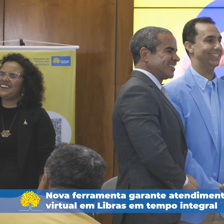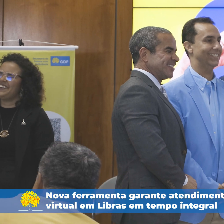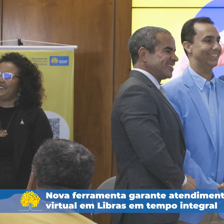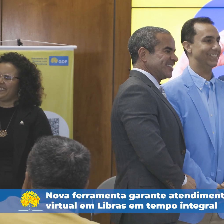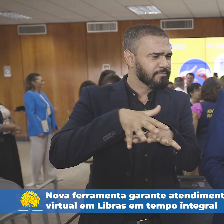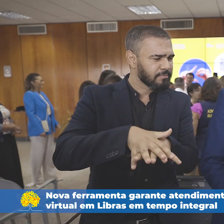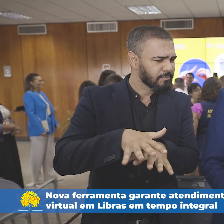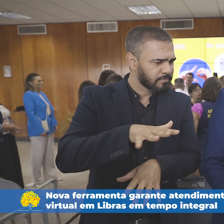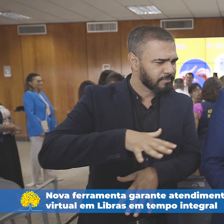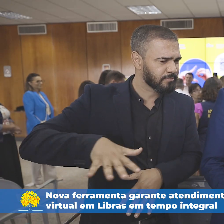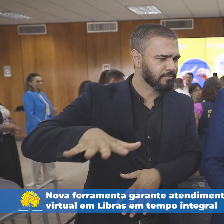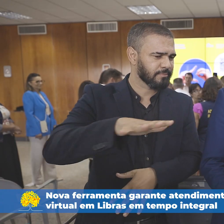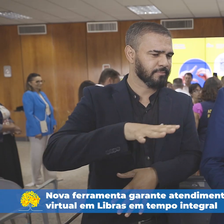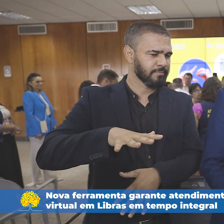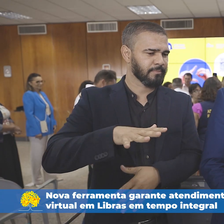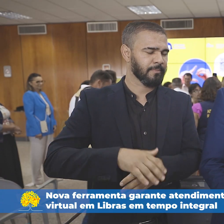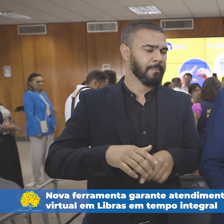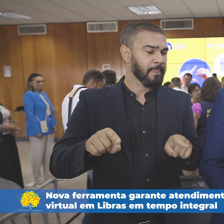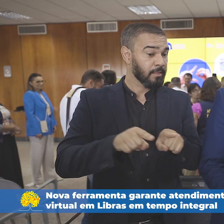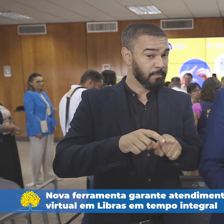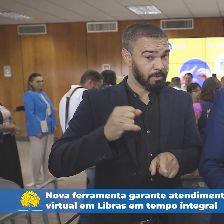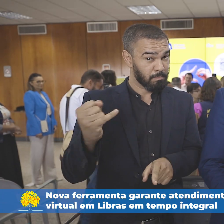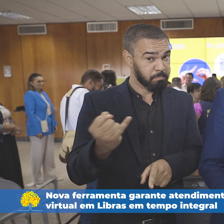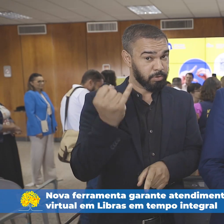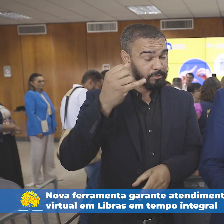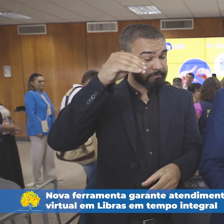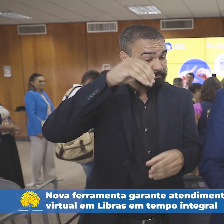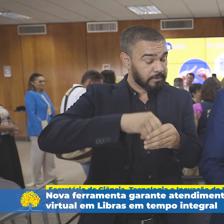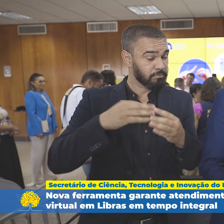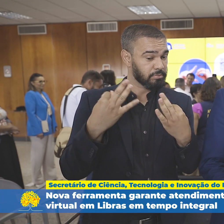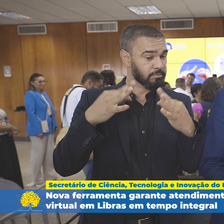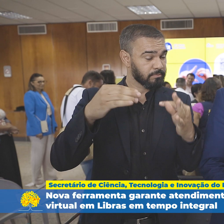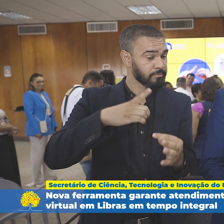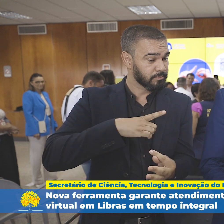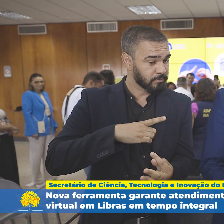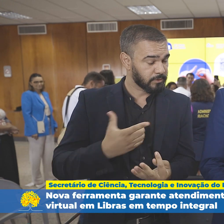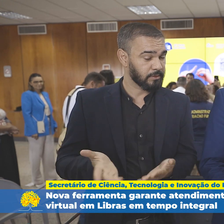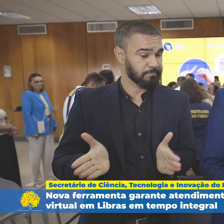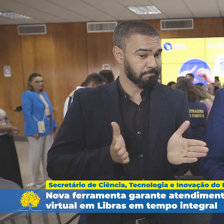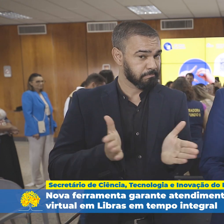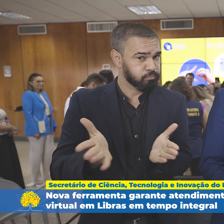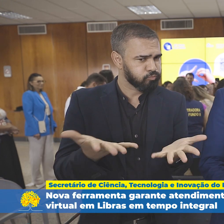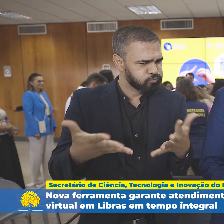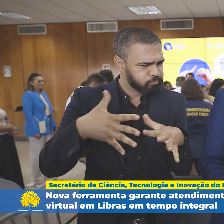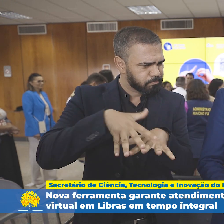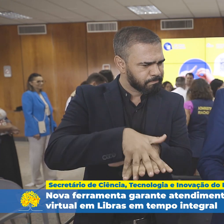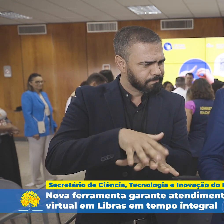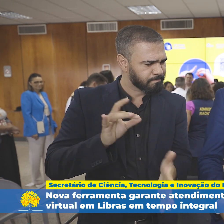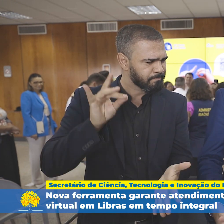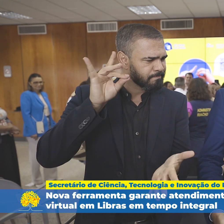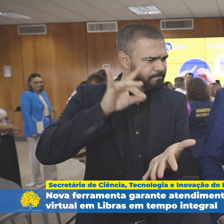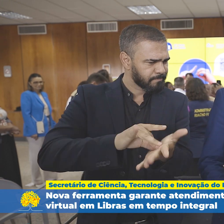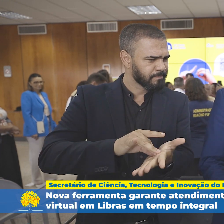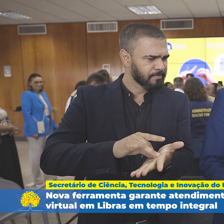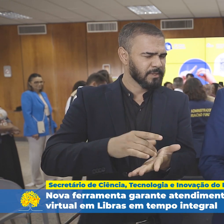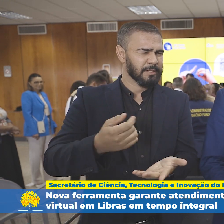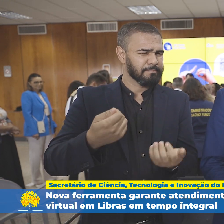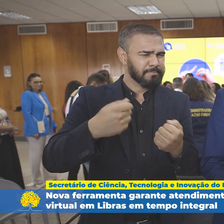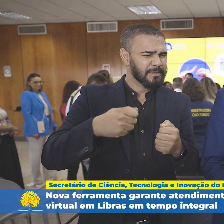É importante ter o olhar inclusivo da tecnologia, a tecnologia como vetor de inclusão, né? E tem toda uma vertical pensada para isso, que são as